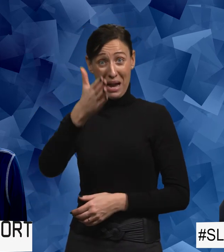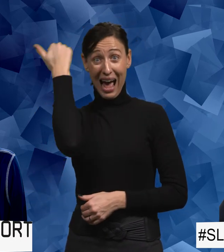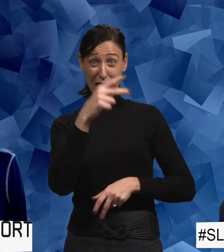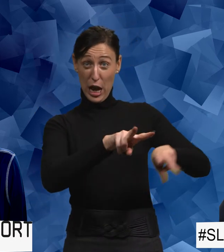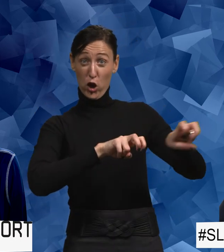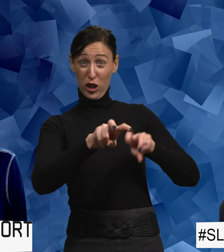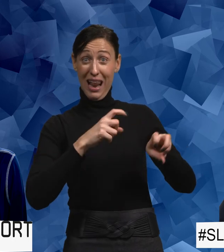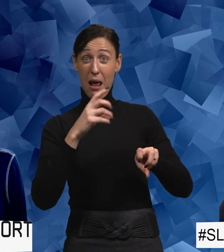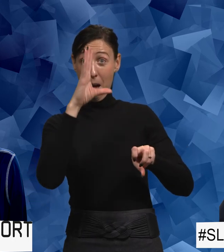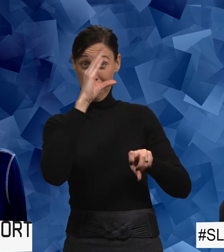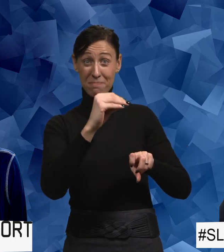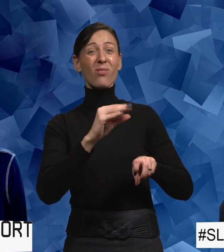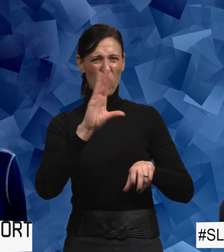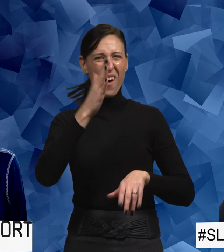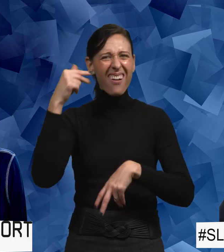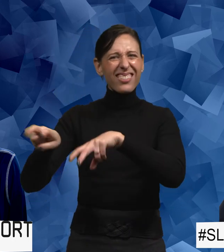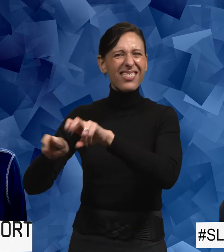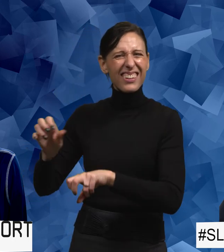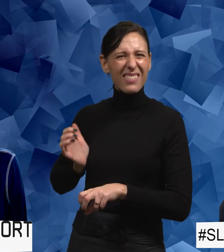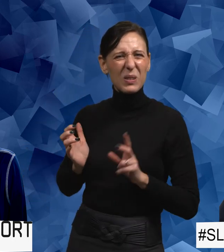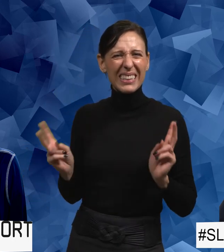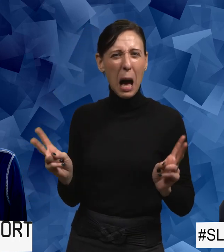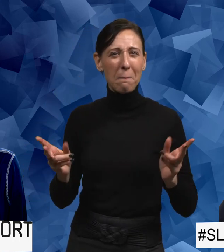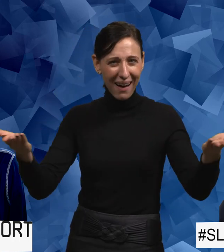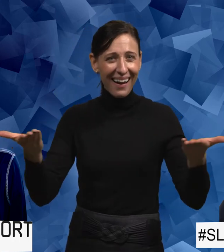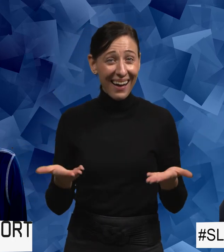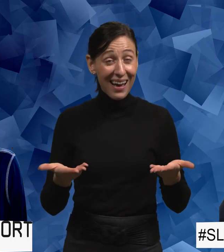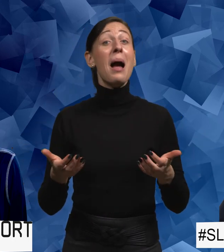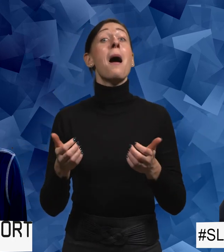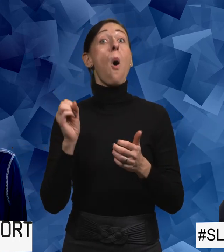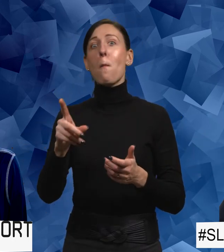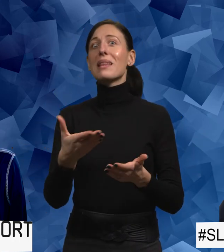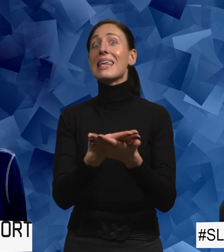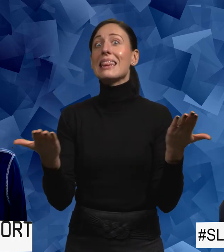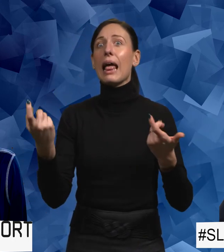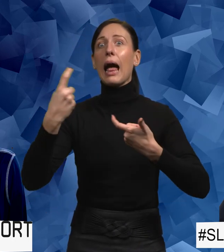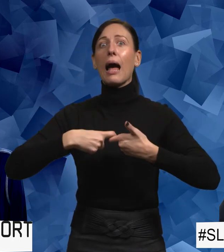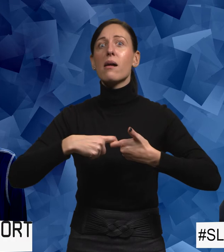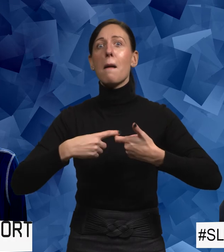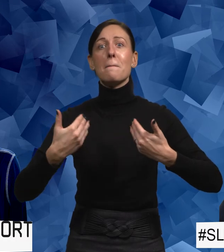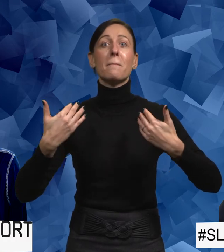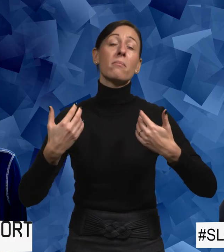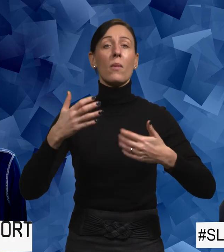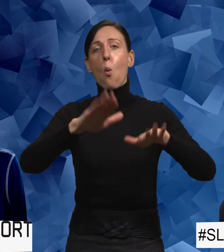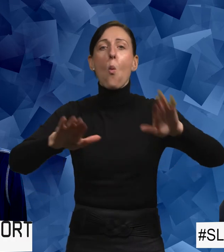att rekrytera killar så borde det gå att rekrytera tjejer. För det borde vara... Om det inte slår väldigt olika med